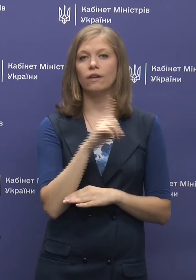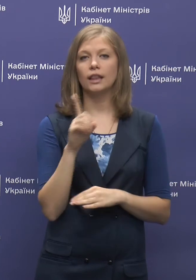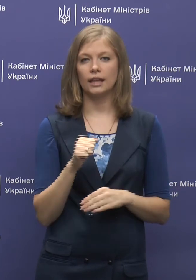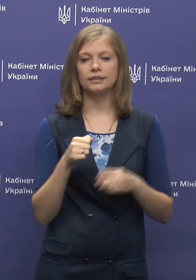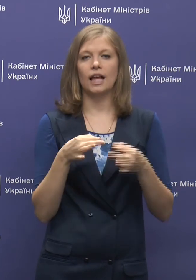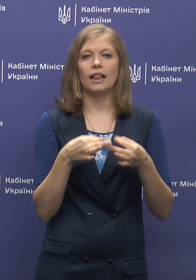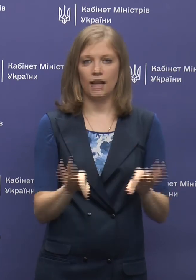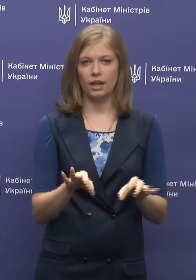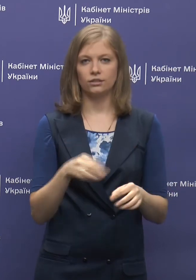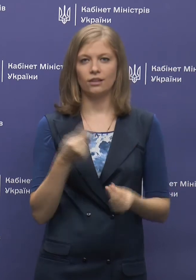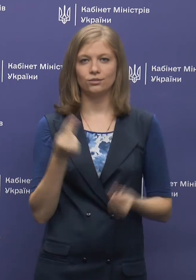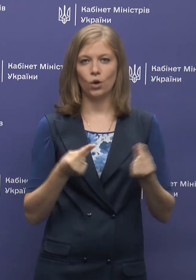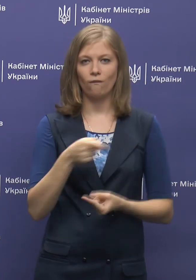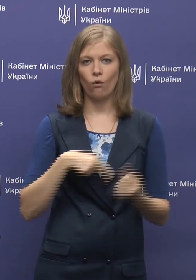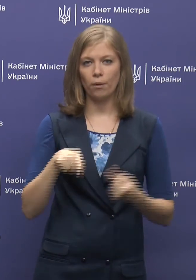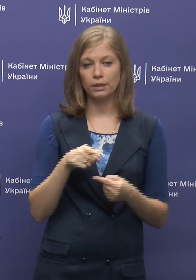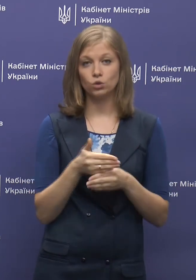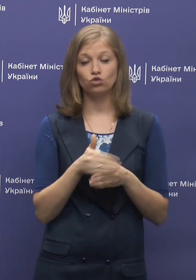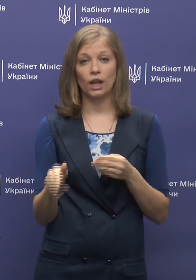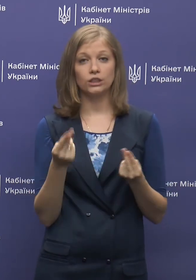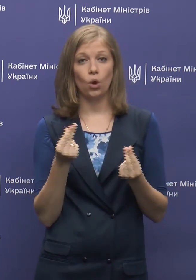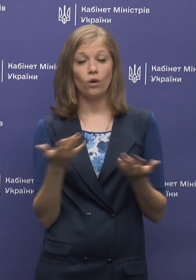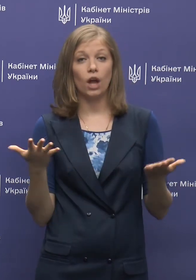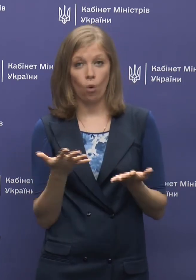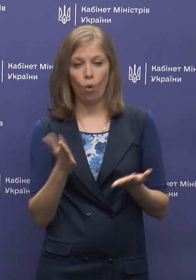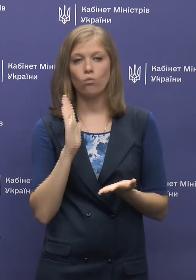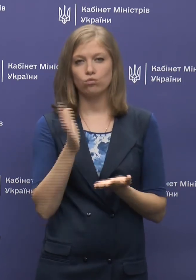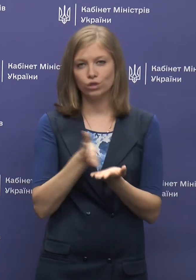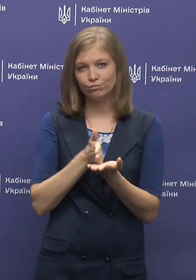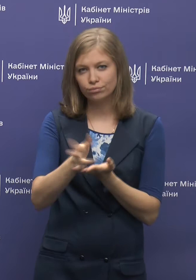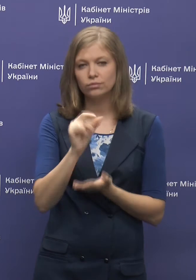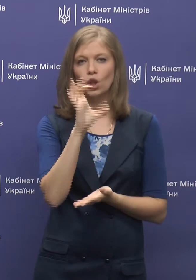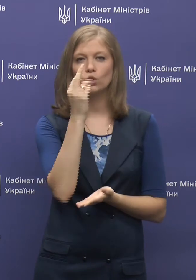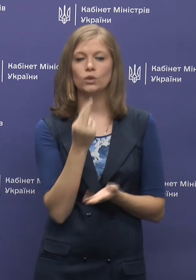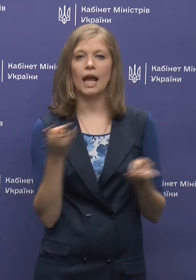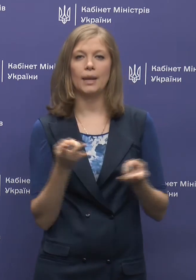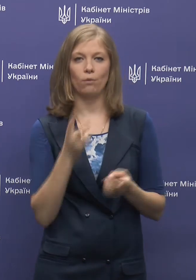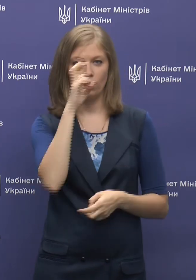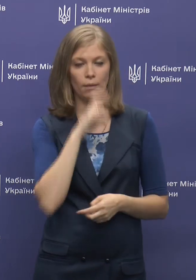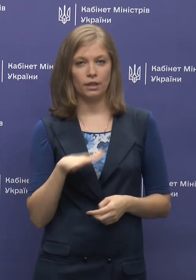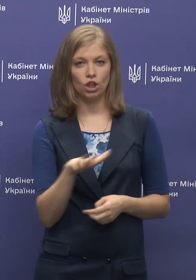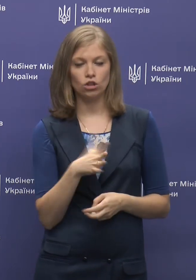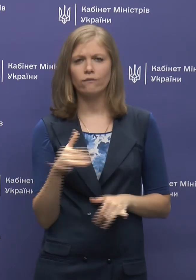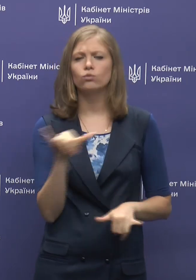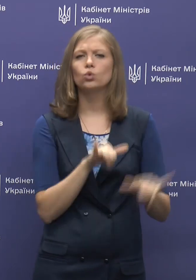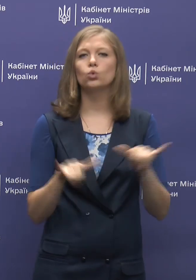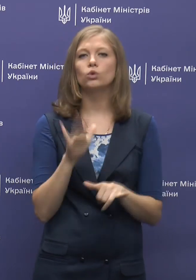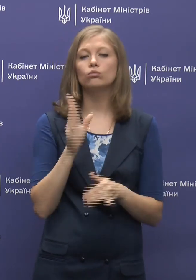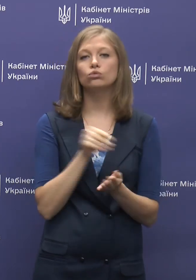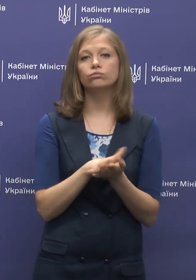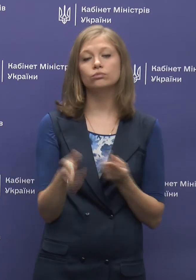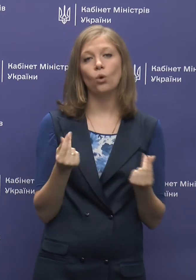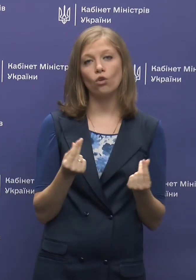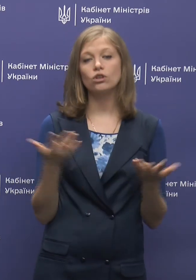легалізацію ігрового бізнесу, частина коштів від якого буде спрямовано на соціальні потреби держави. Куди саме підуть ці